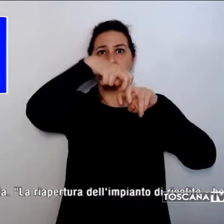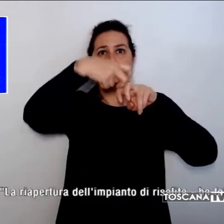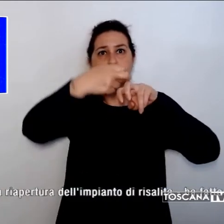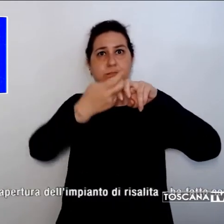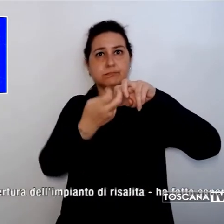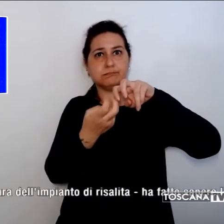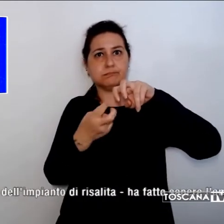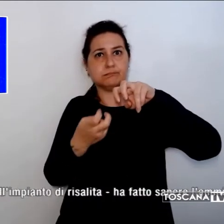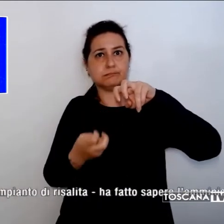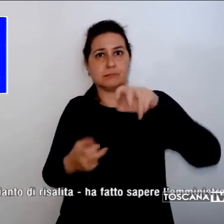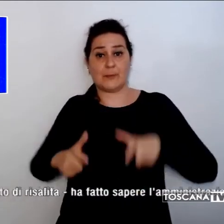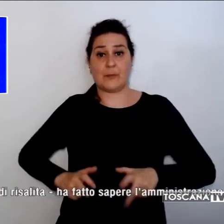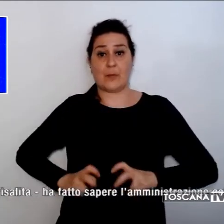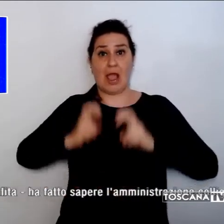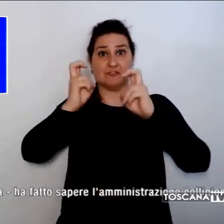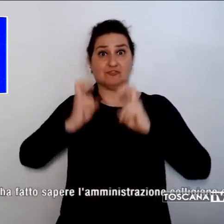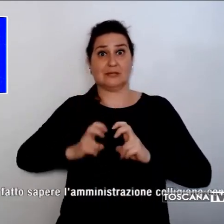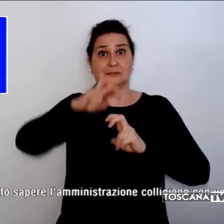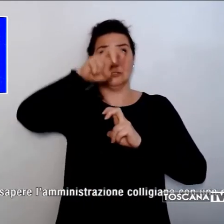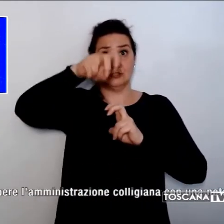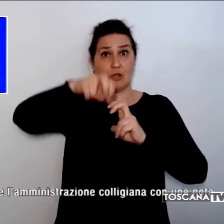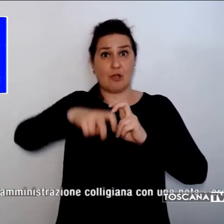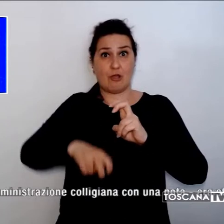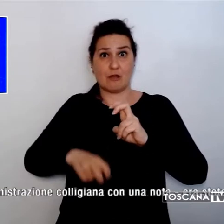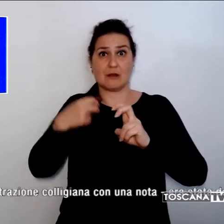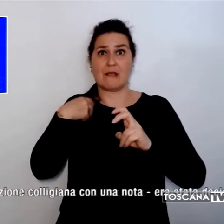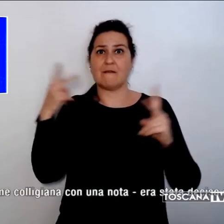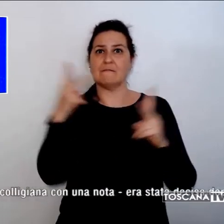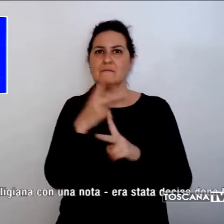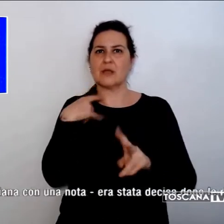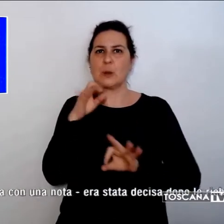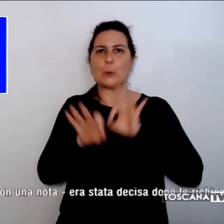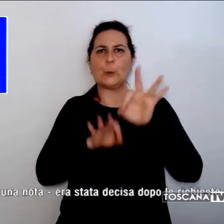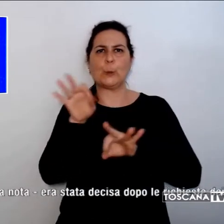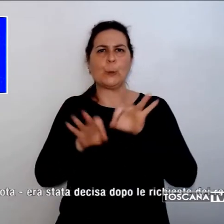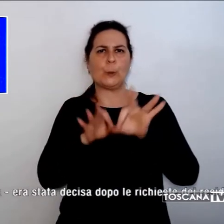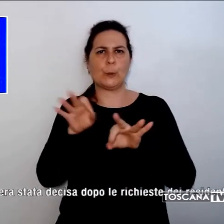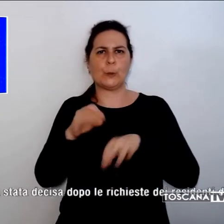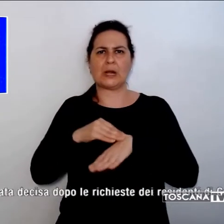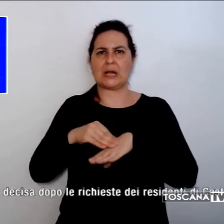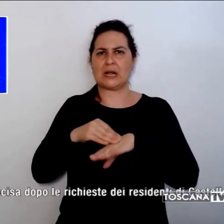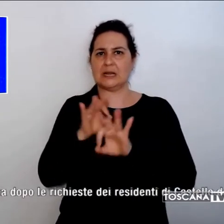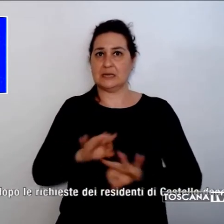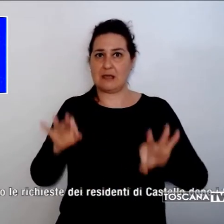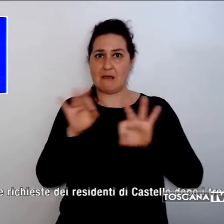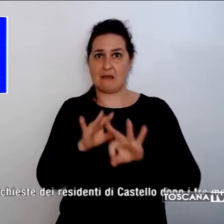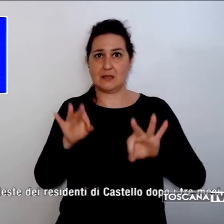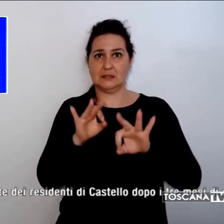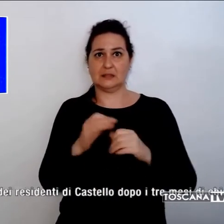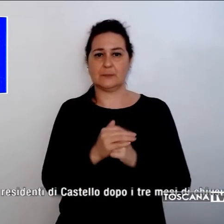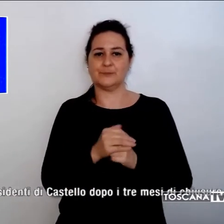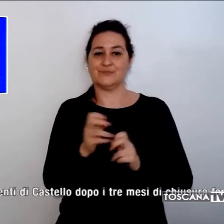'ascensore, non hanno dovuto ricorrere alle cure dei sanitari. In seguito al guasto l